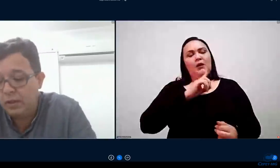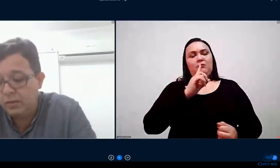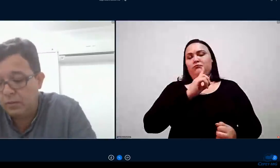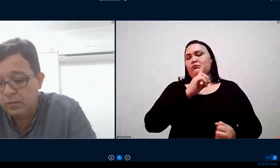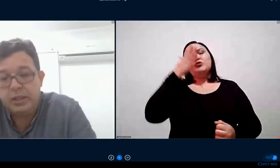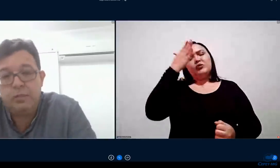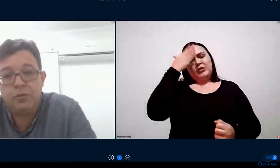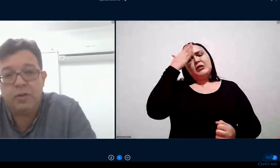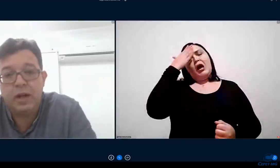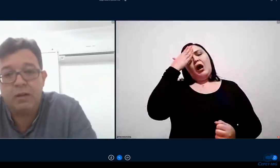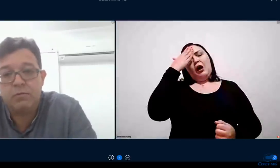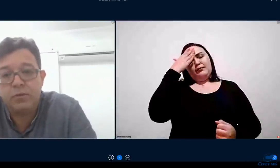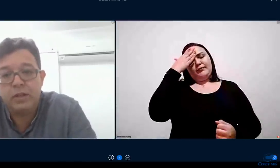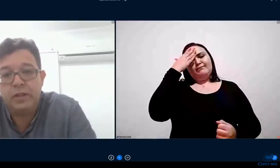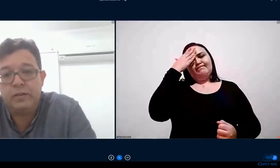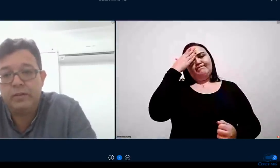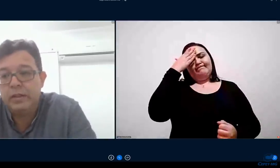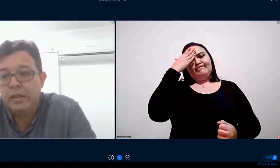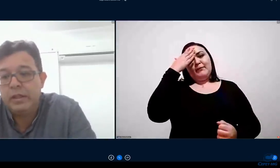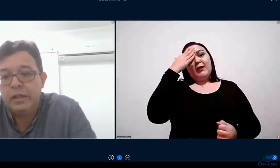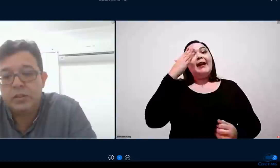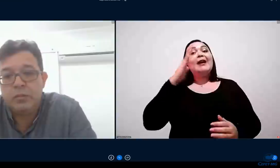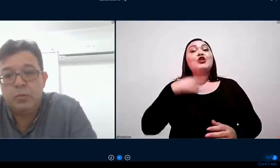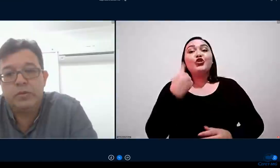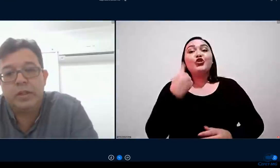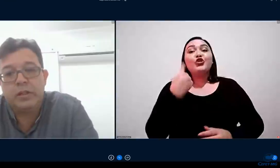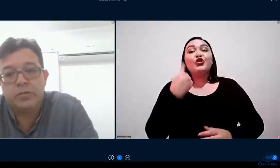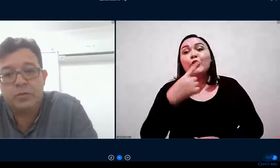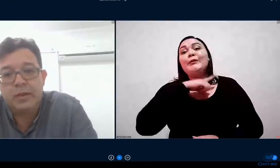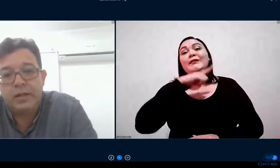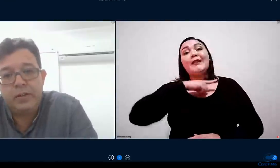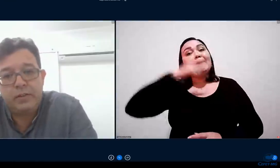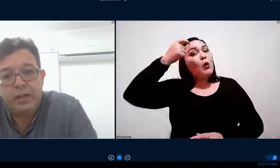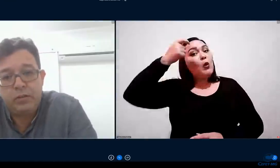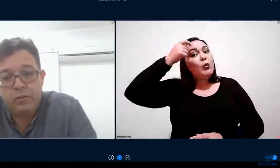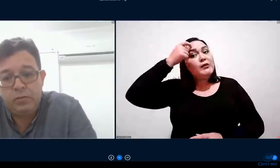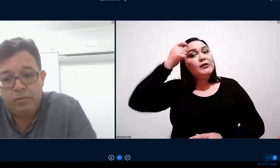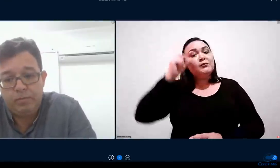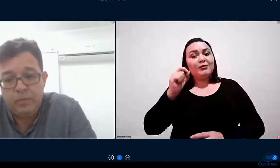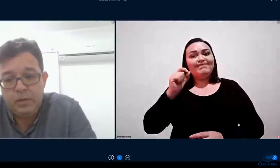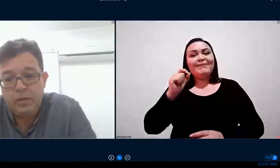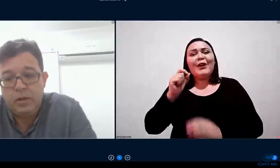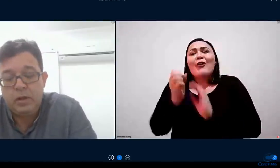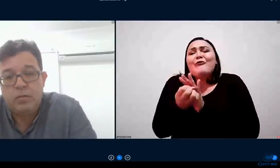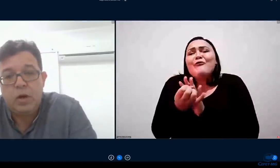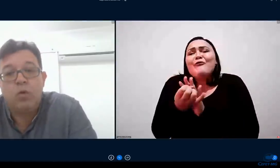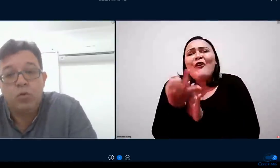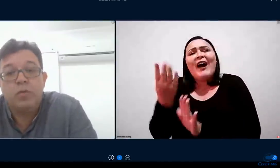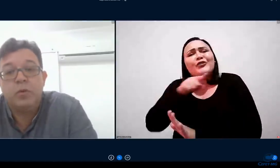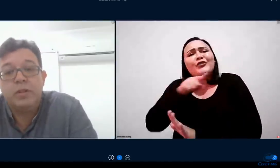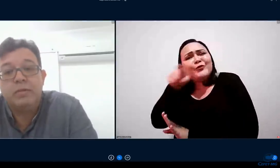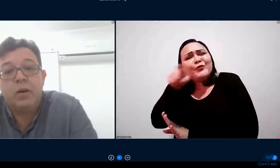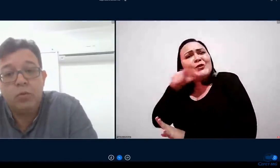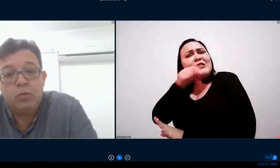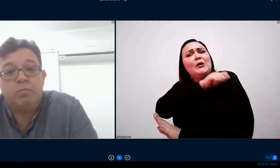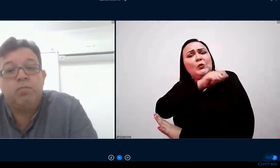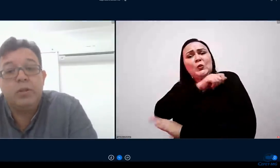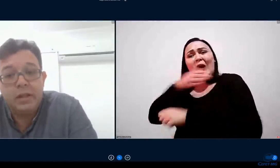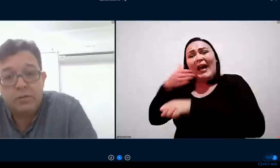consciência e gostaríamos de falar com vocês de que muitos terão dificuldade de acesso alguns